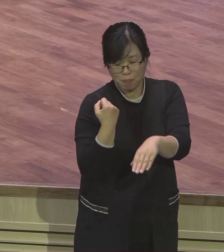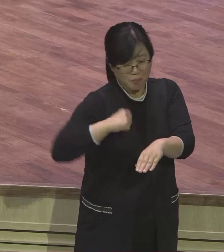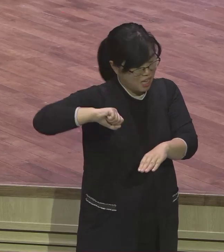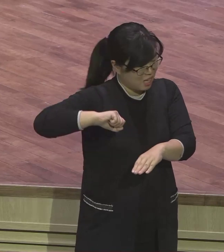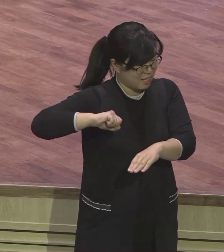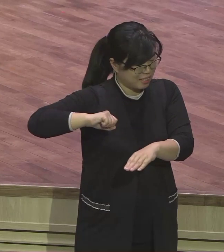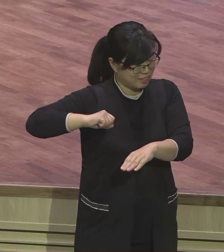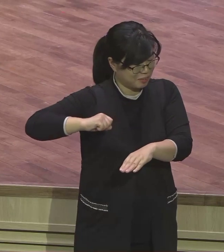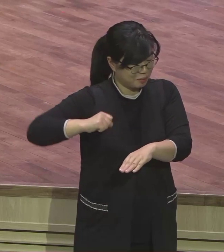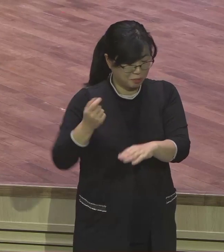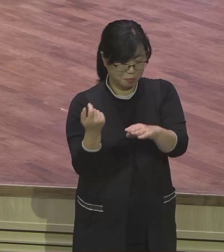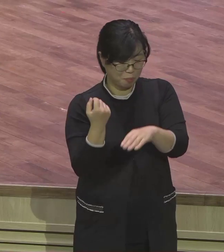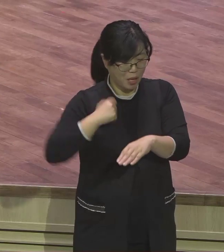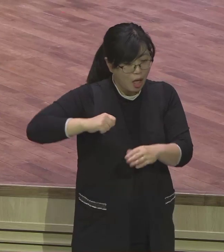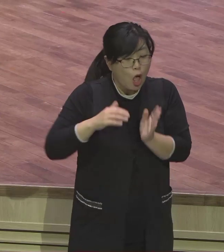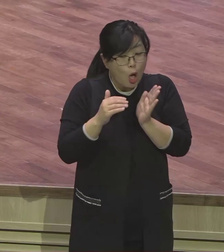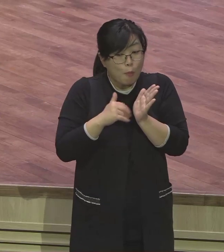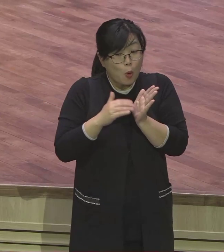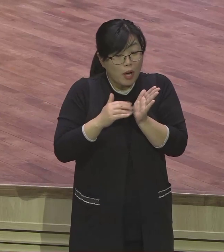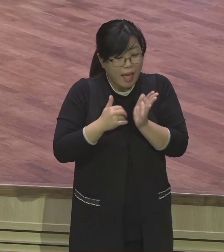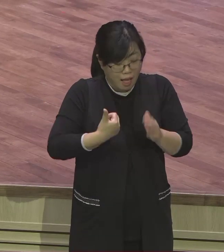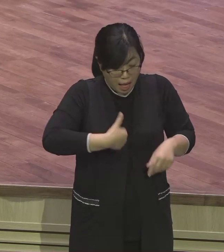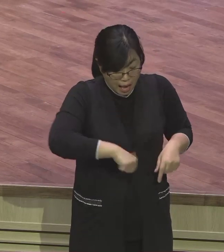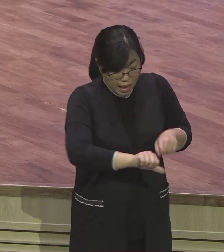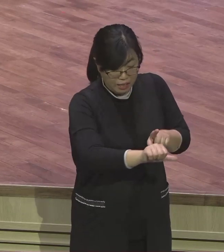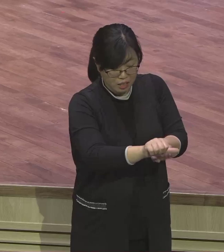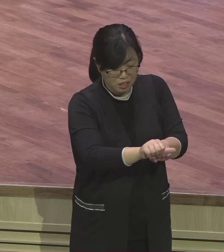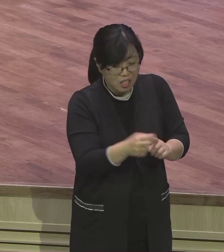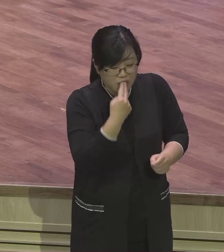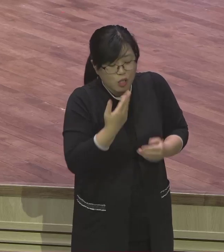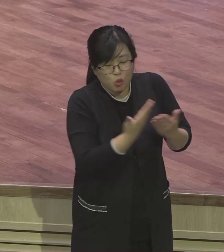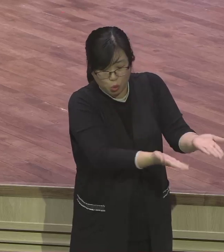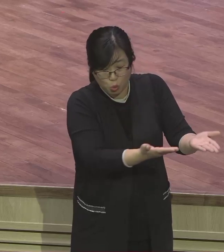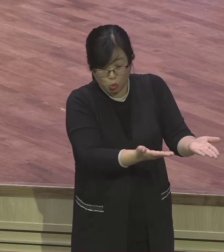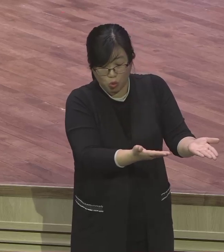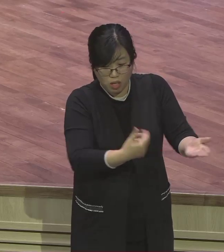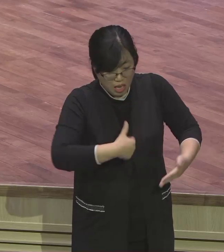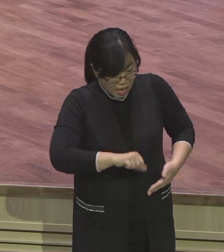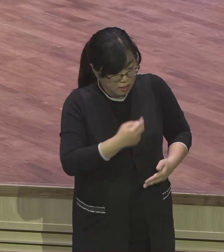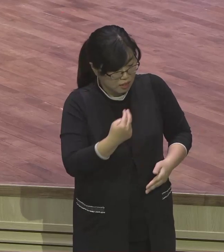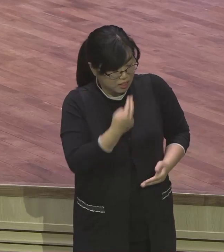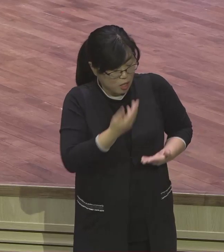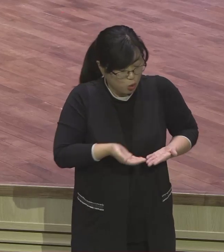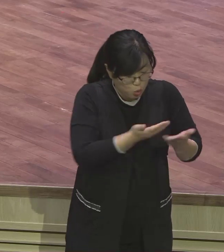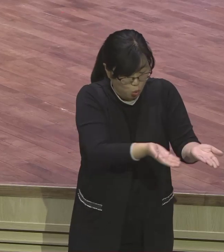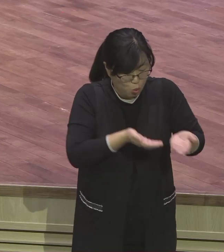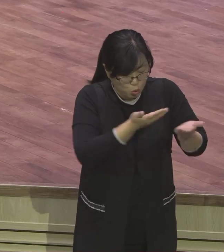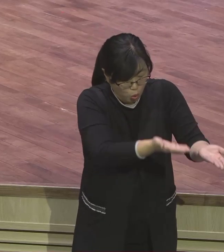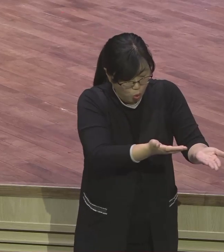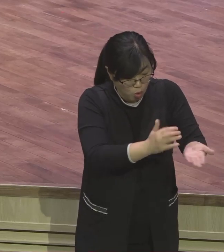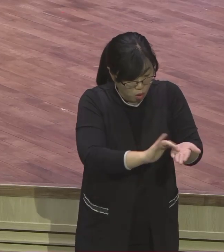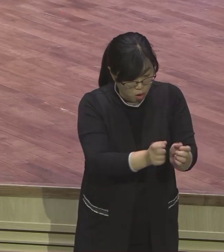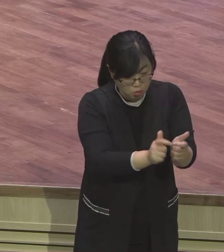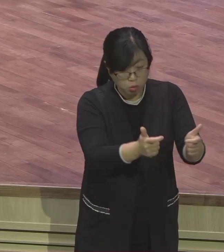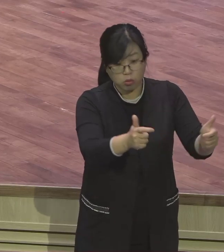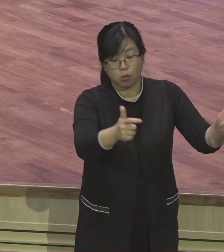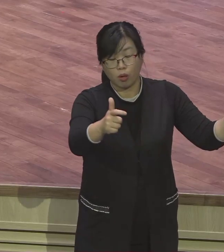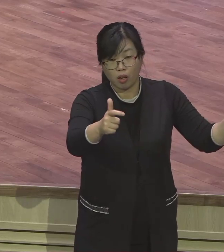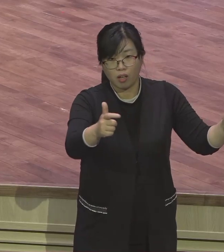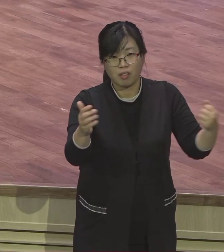계속 남자들이 계속 나오니까 이거 뭐야 이거? 산파들 불러서 너 왜 남자애들 죽여라. 너 안 죽였어? 이래 나오니까 이 변명을